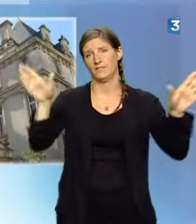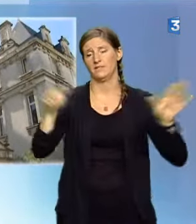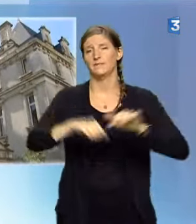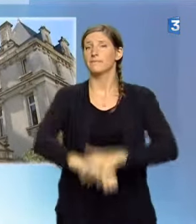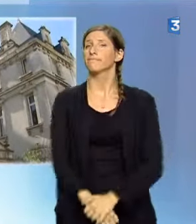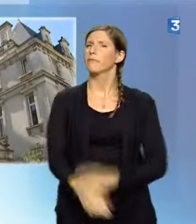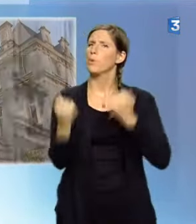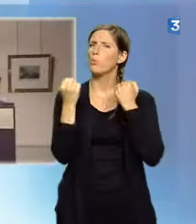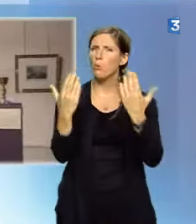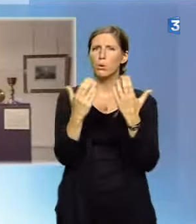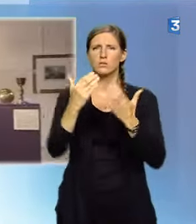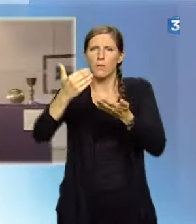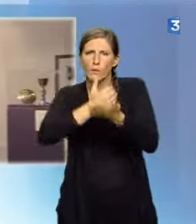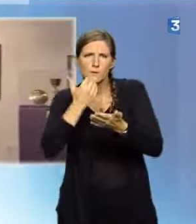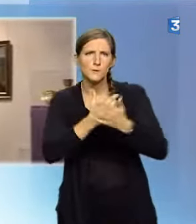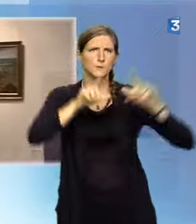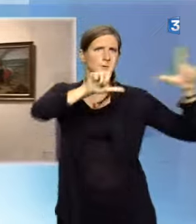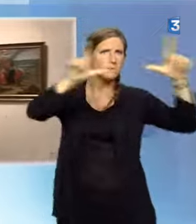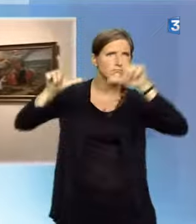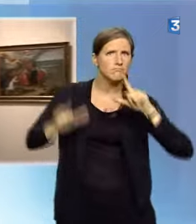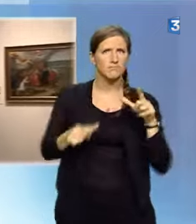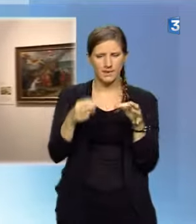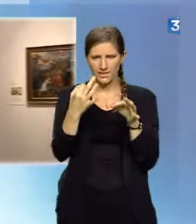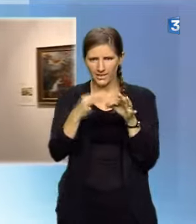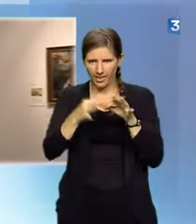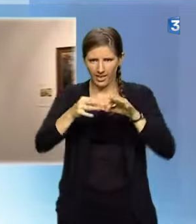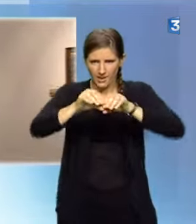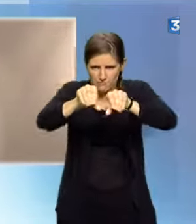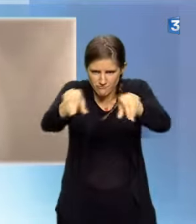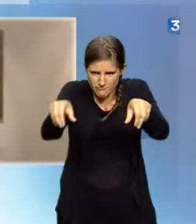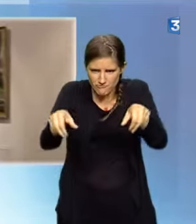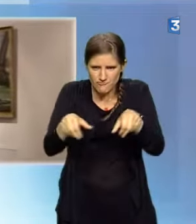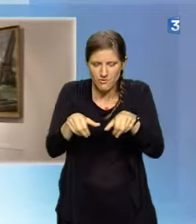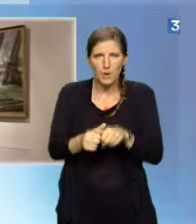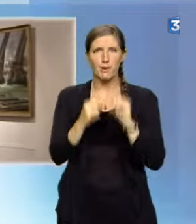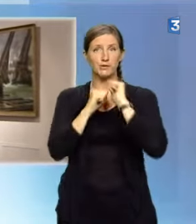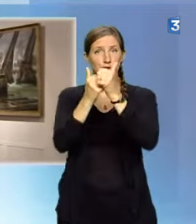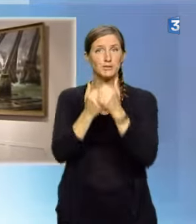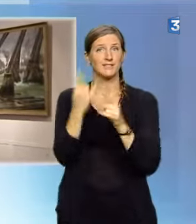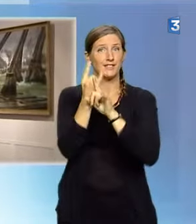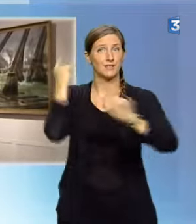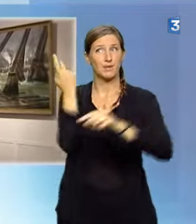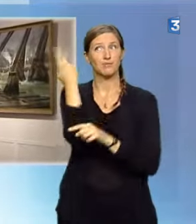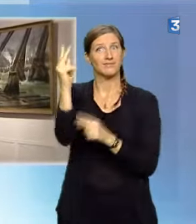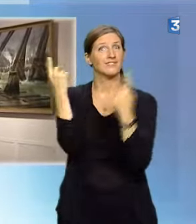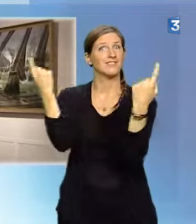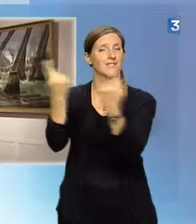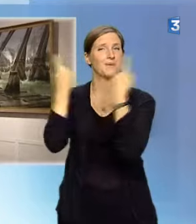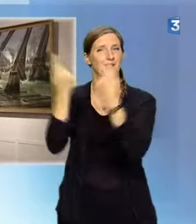Il abritait principalement des céramiques, des objets d'art retraçant l'histoire de la ville et une collection exceptionnelle